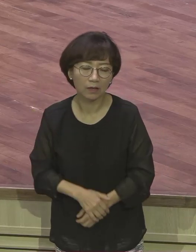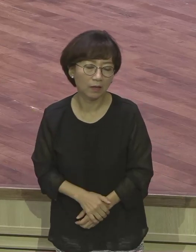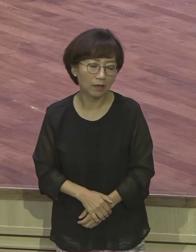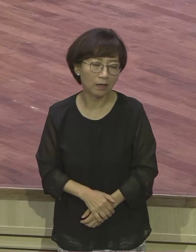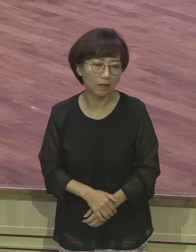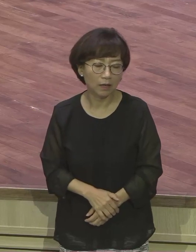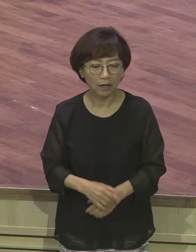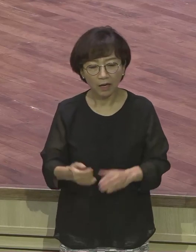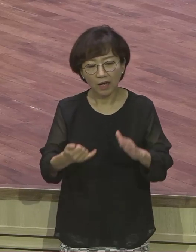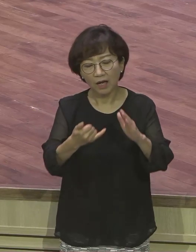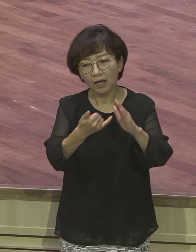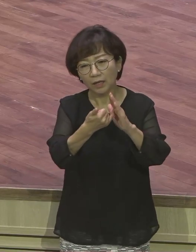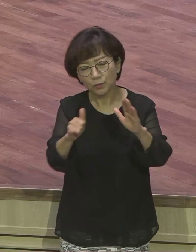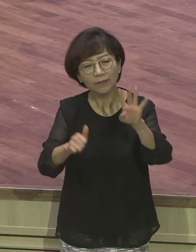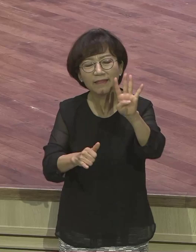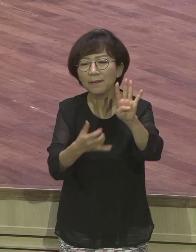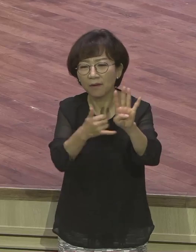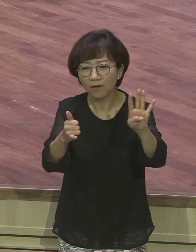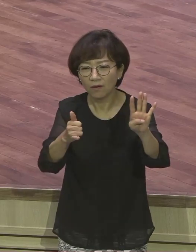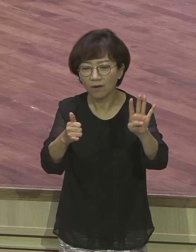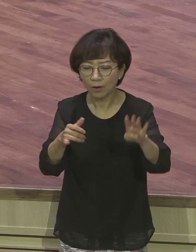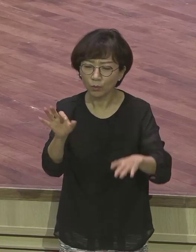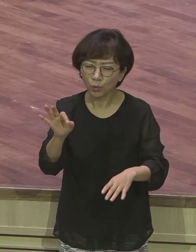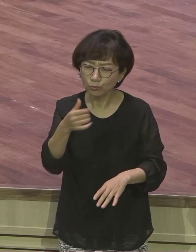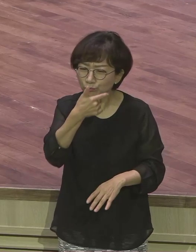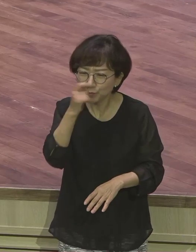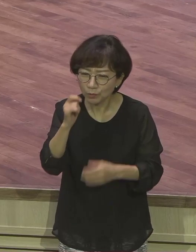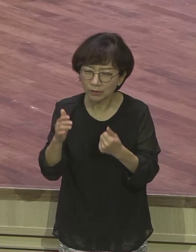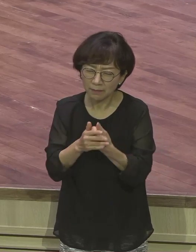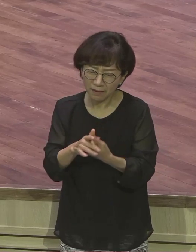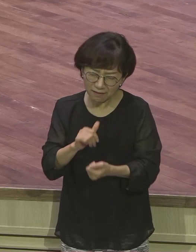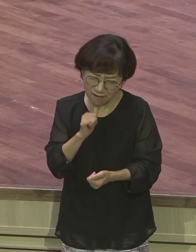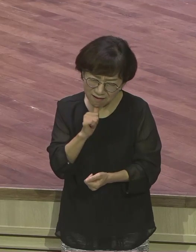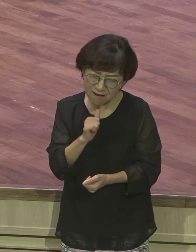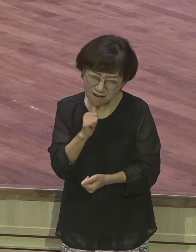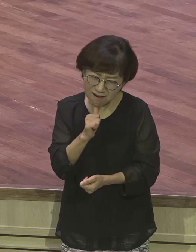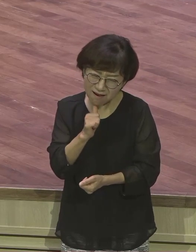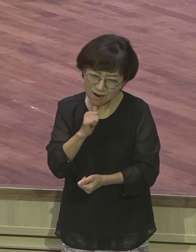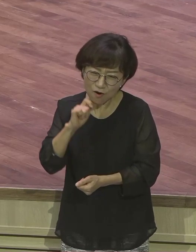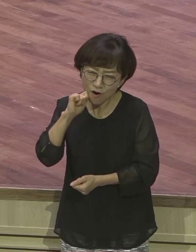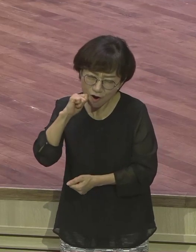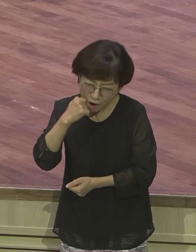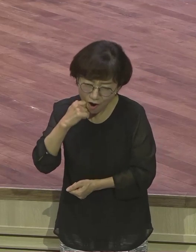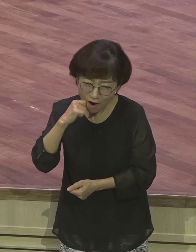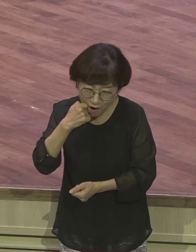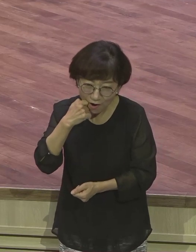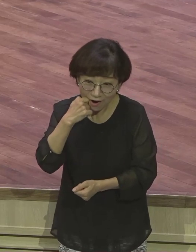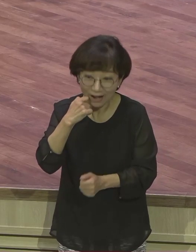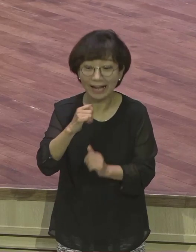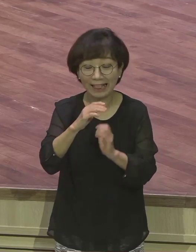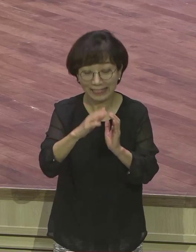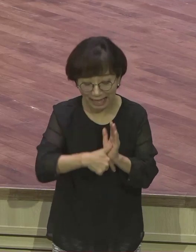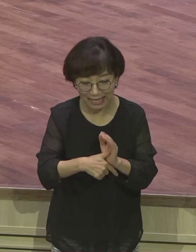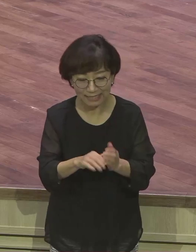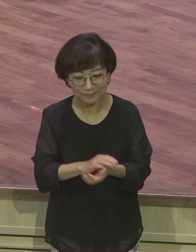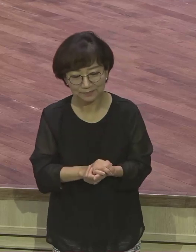실명에 가까울 정도로 어려움이 생기고 이런 상황 속에 우리 한국 가자 한국 가자 이렇게 말을 한 추신수고 하니까